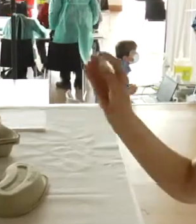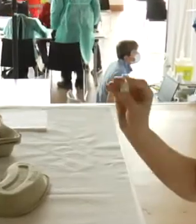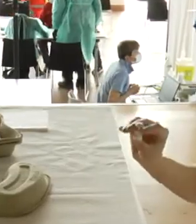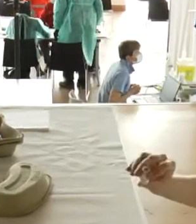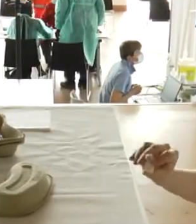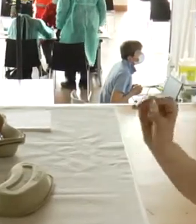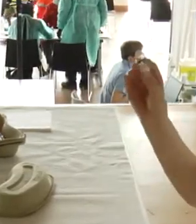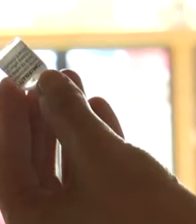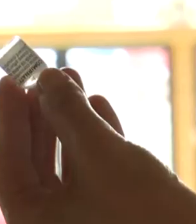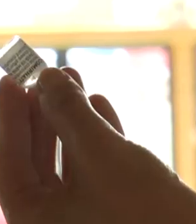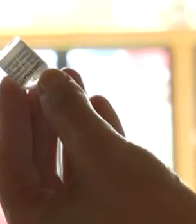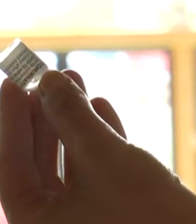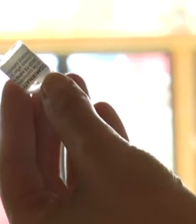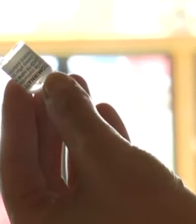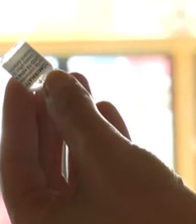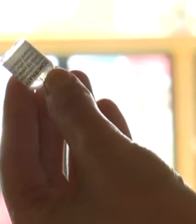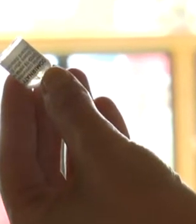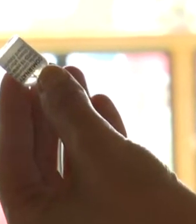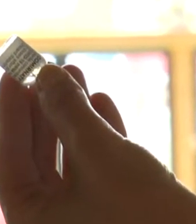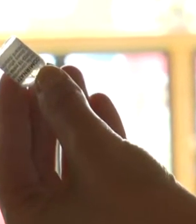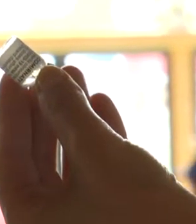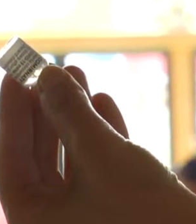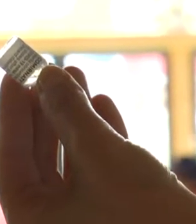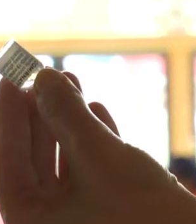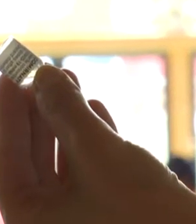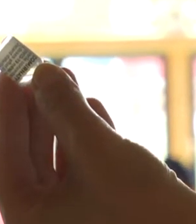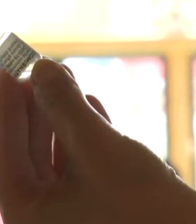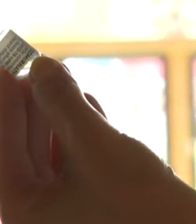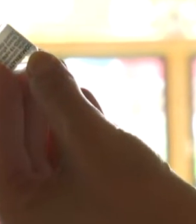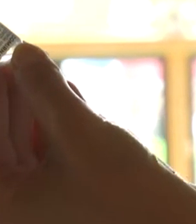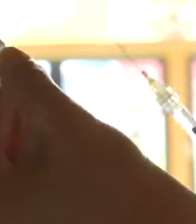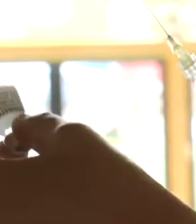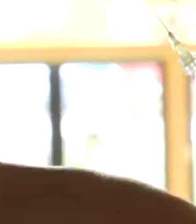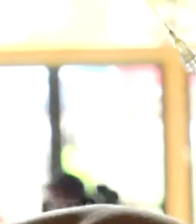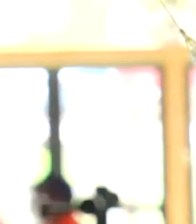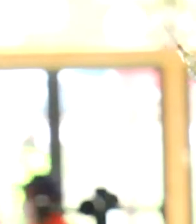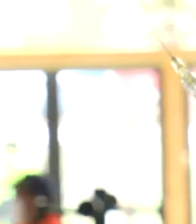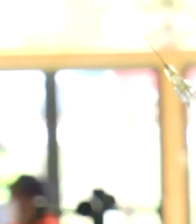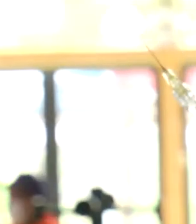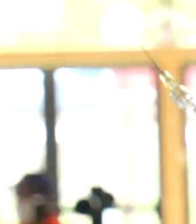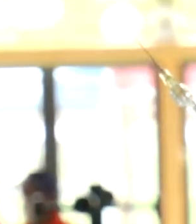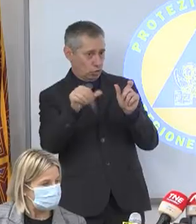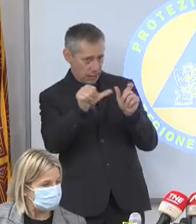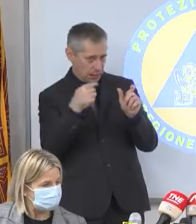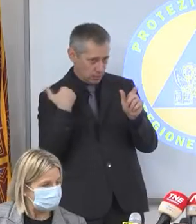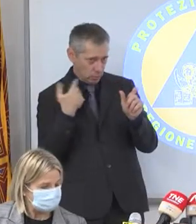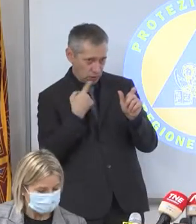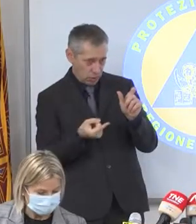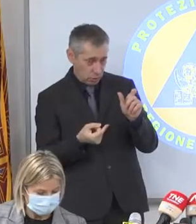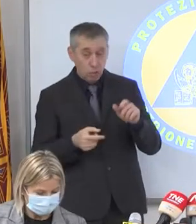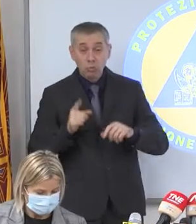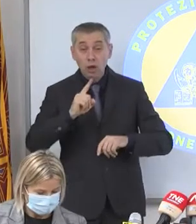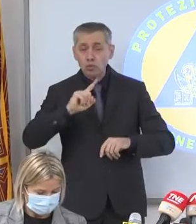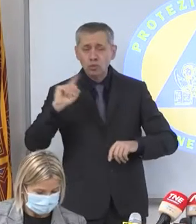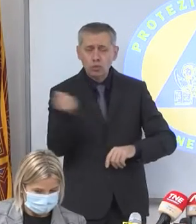terza dose, il presidente di AIFA spiega che non siamo di fronte a nulla di nuovo parlando di vaccinologia come scienza. Tutti i